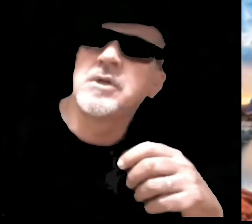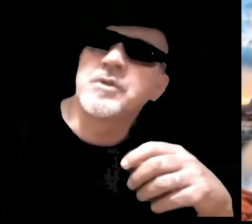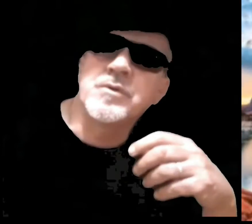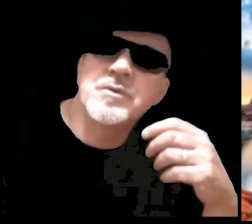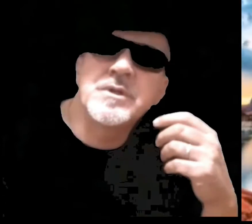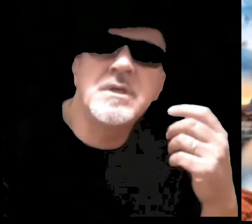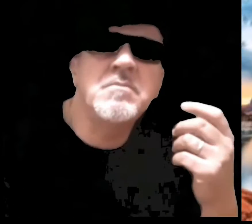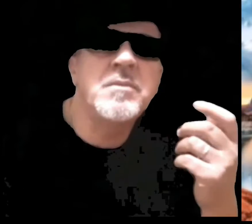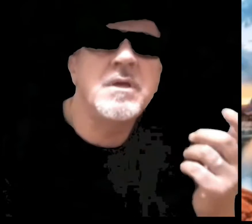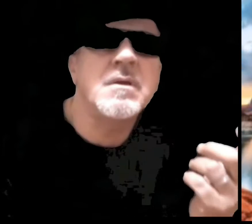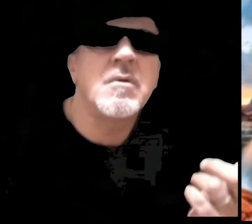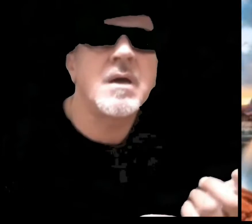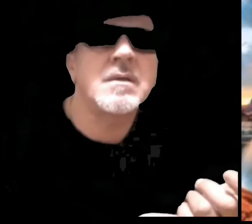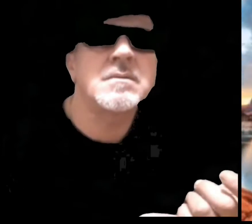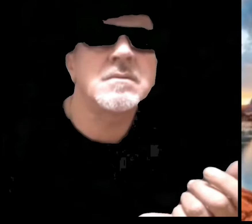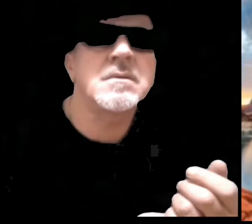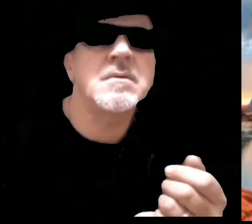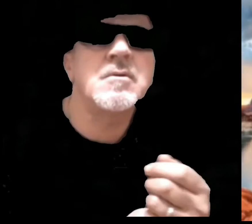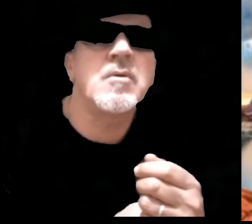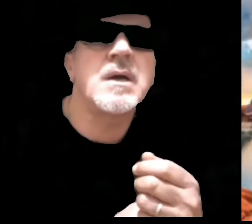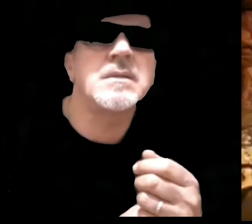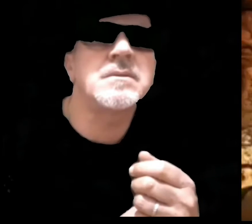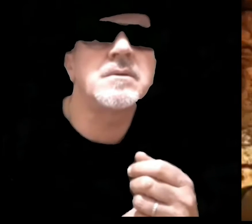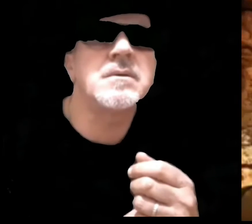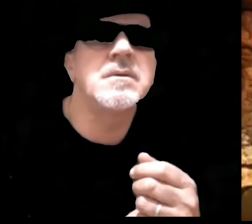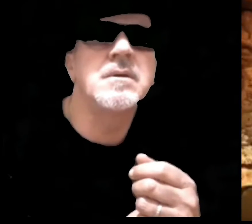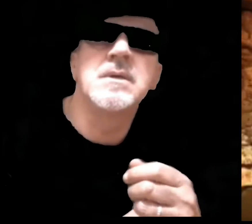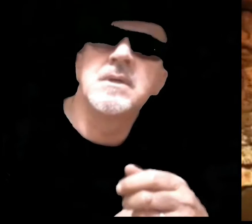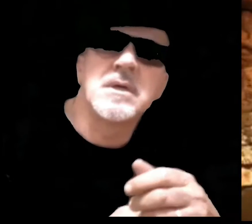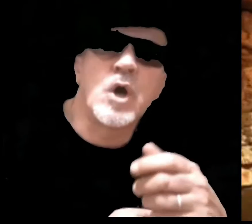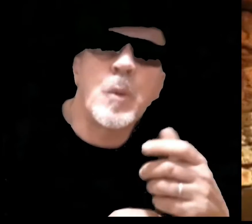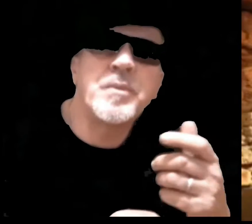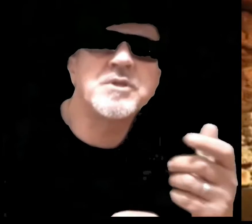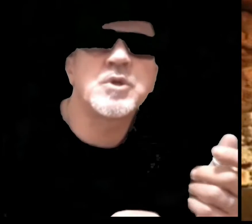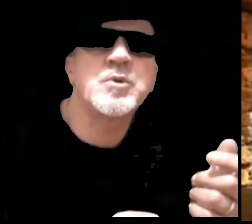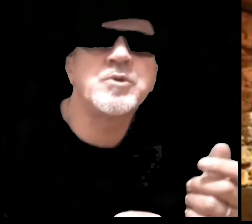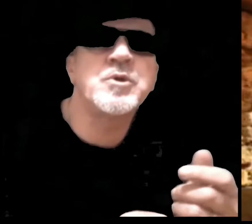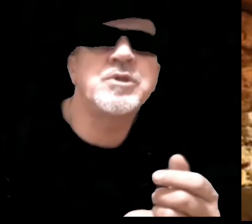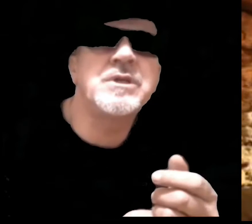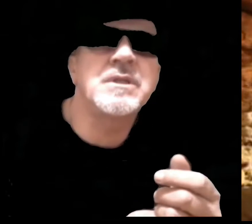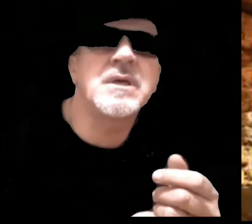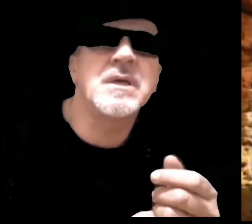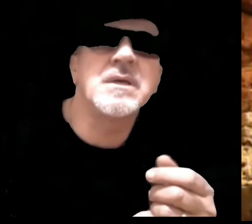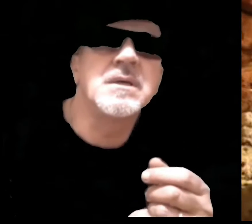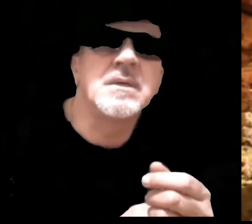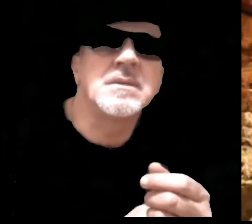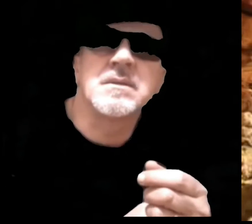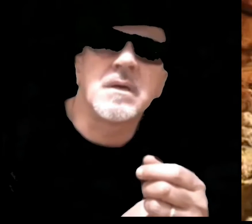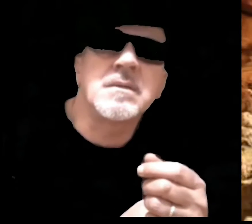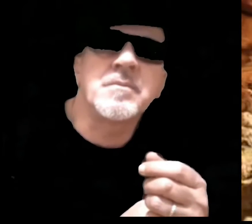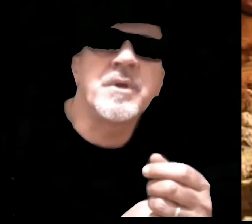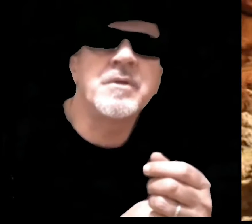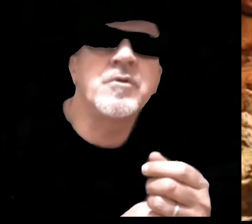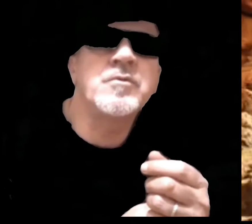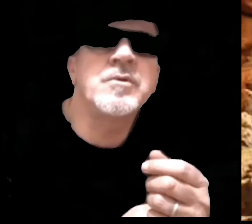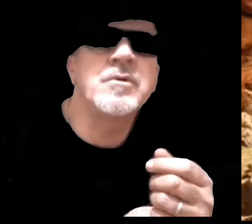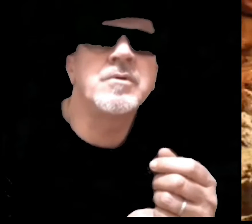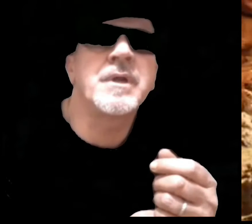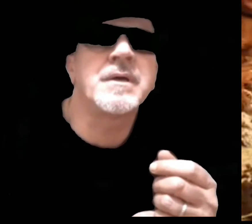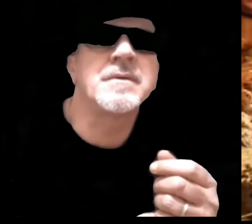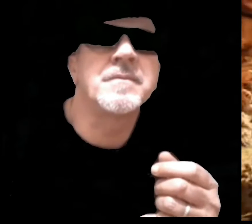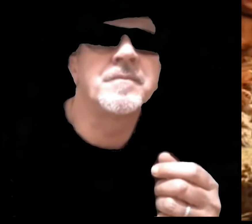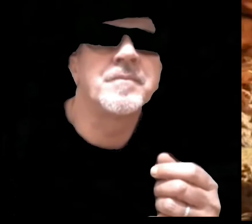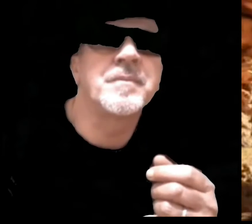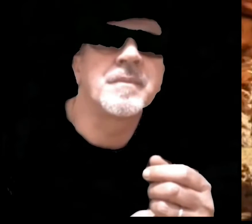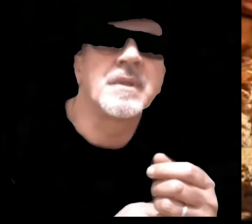Tu dimmi quando, quando, bisogno di te, almeno un